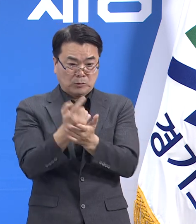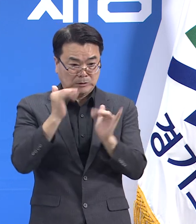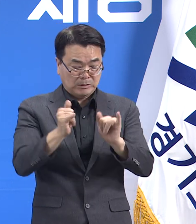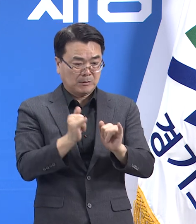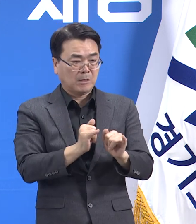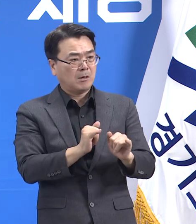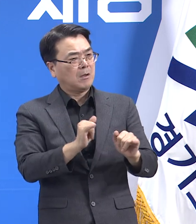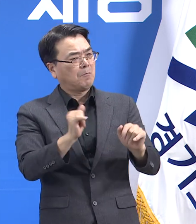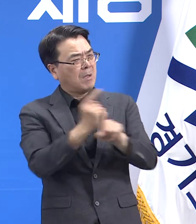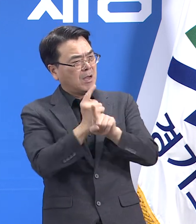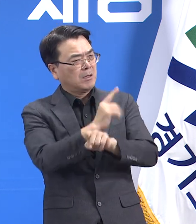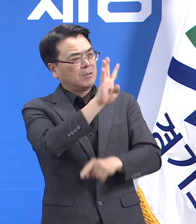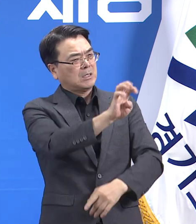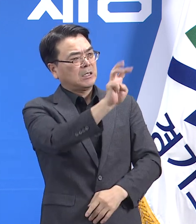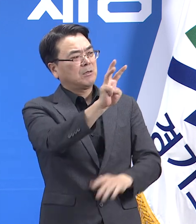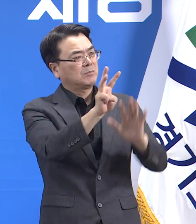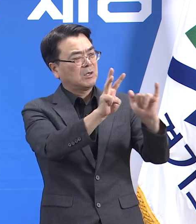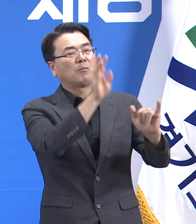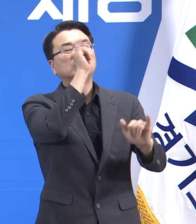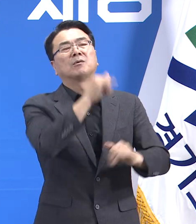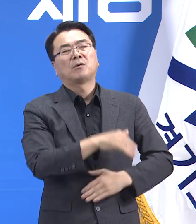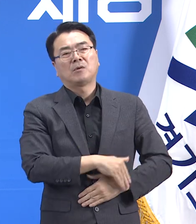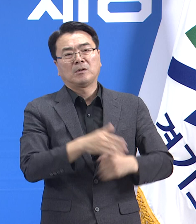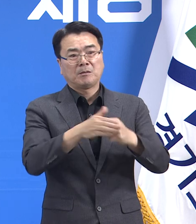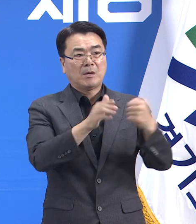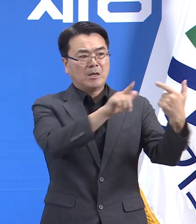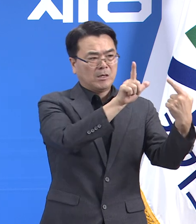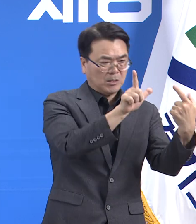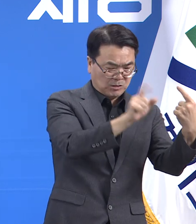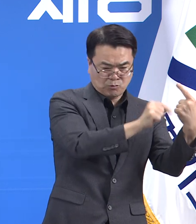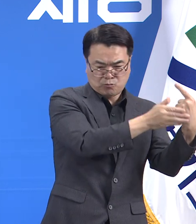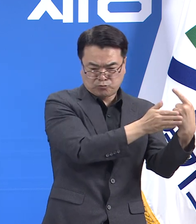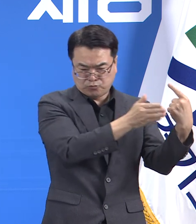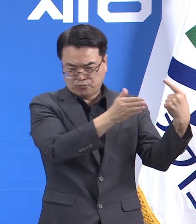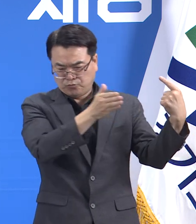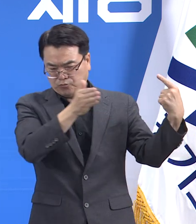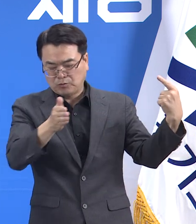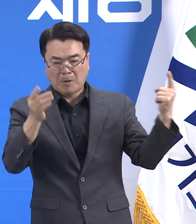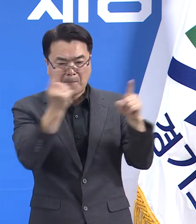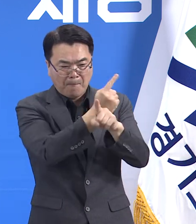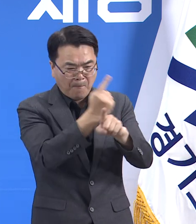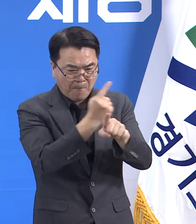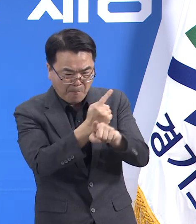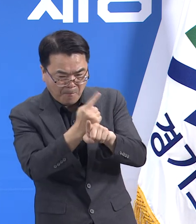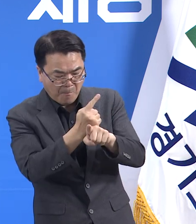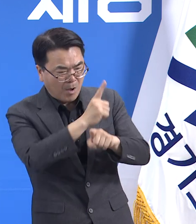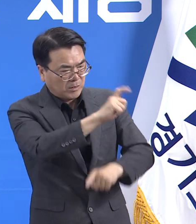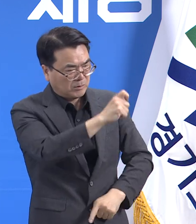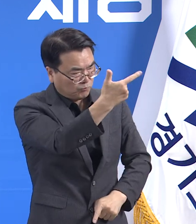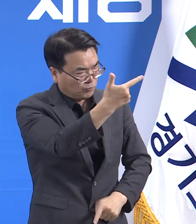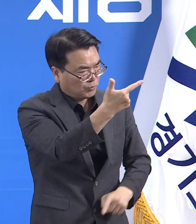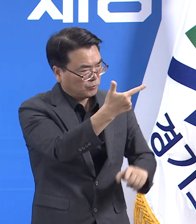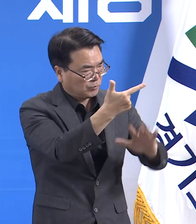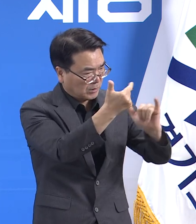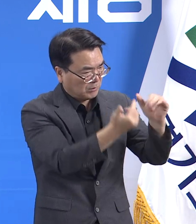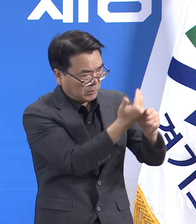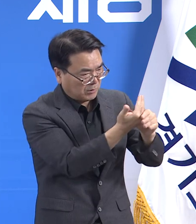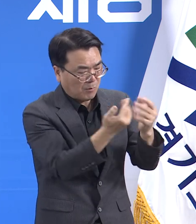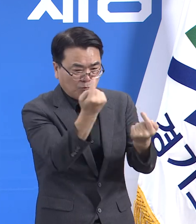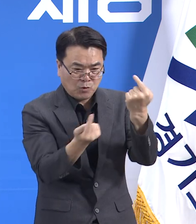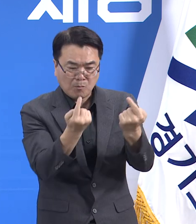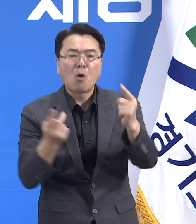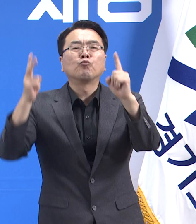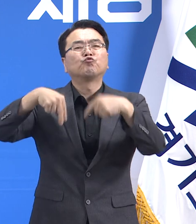.4명입니다. 이는 올해 1월에서 6월까지 일평균 17.6명의 약 2배입니다. 특히